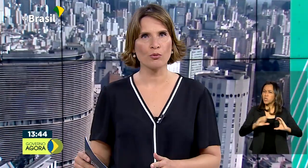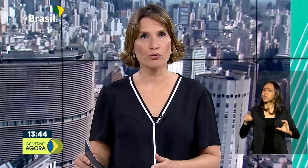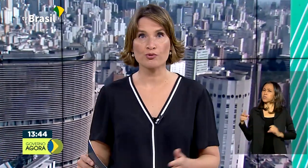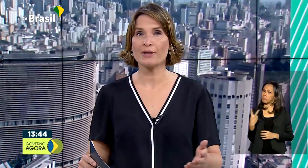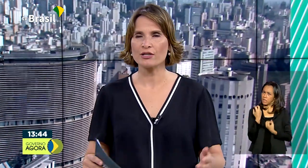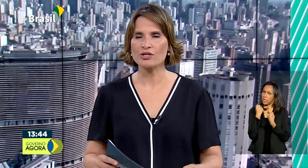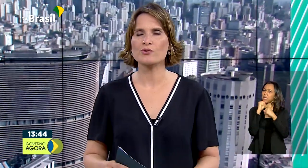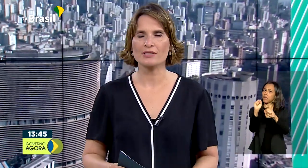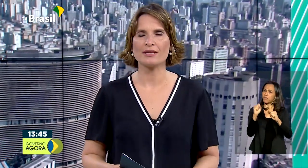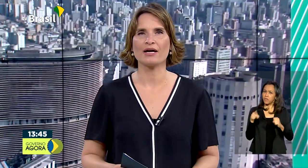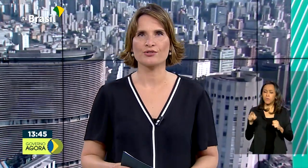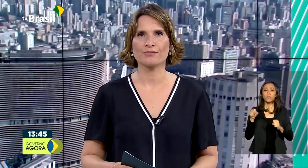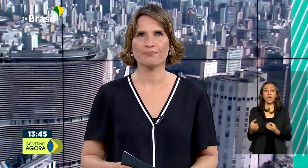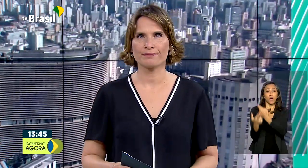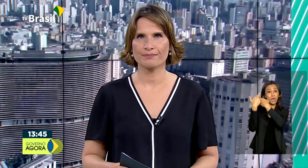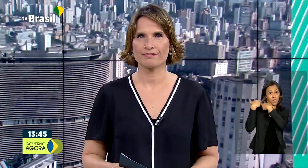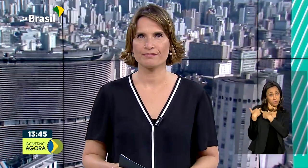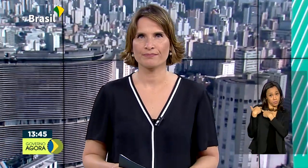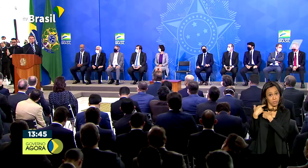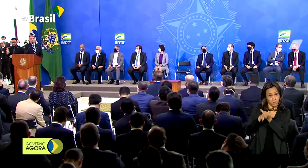dos homens públicos perante a sociedade.